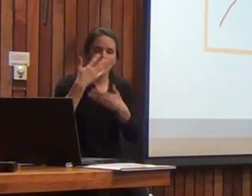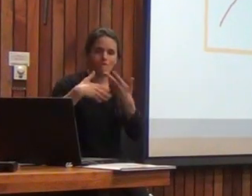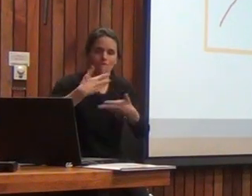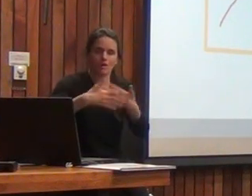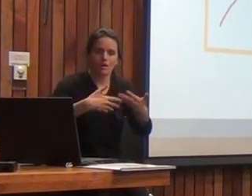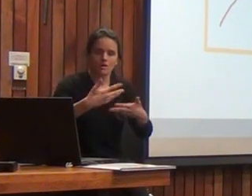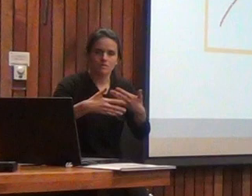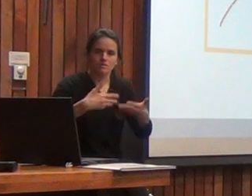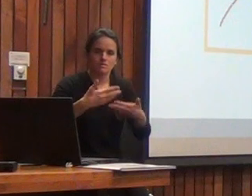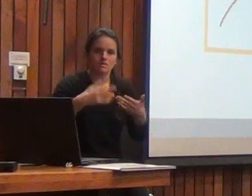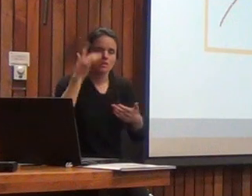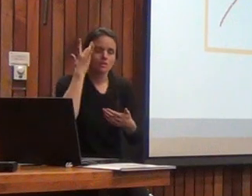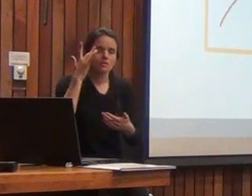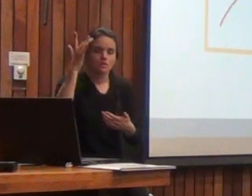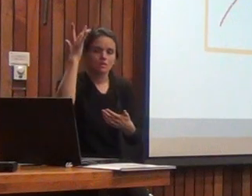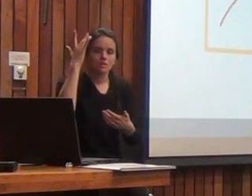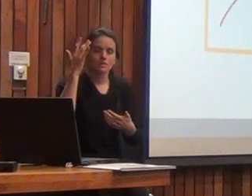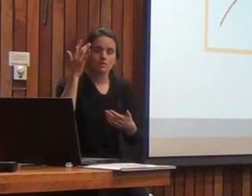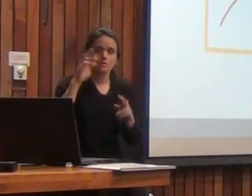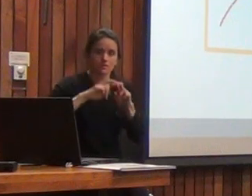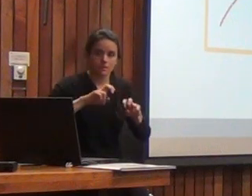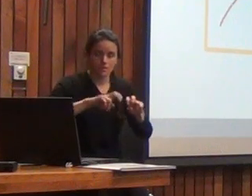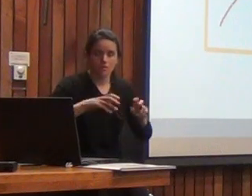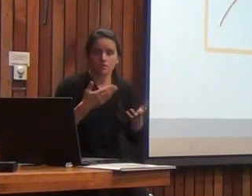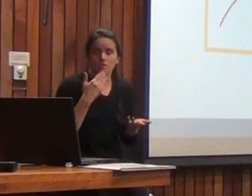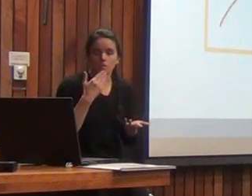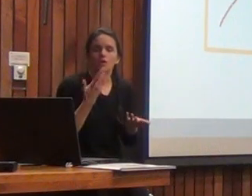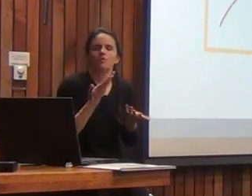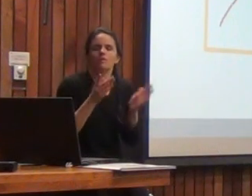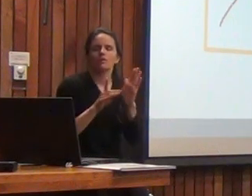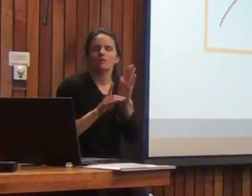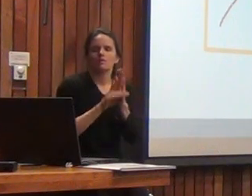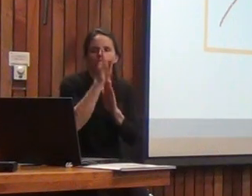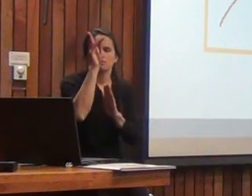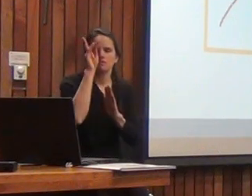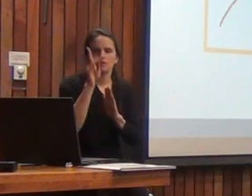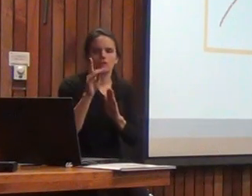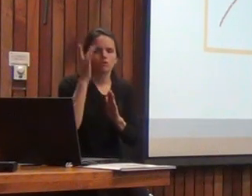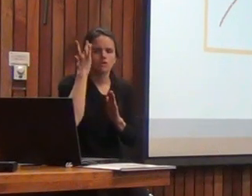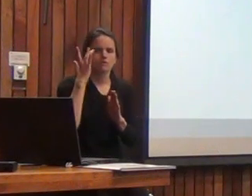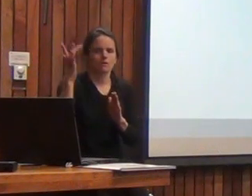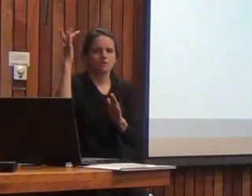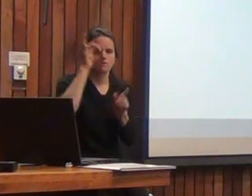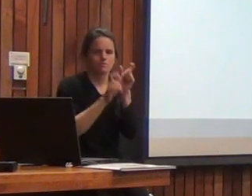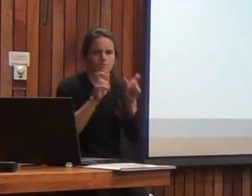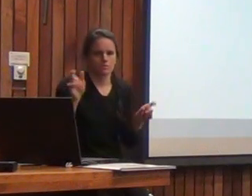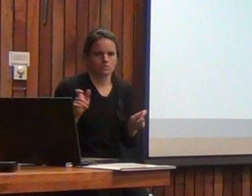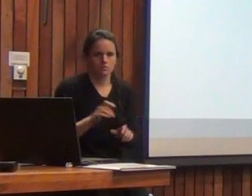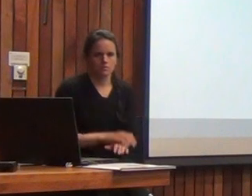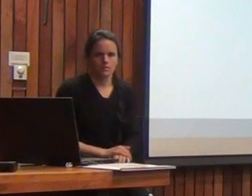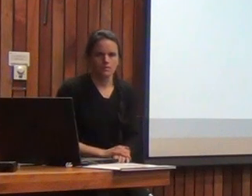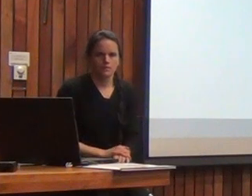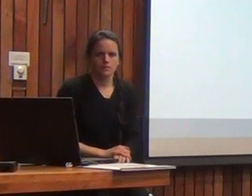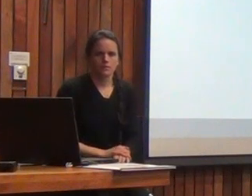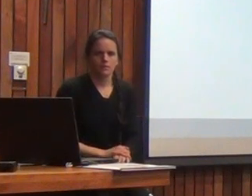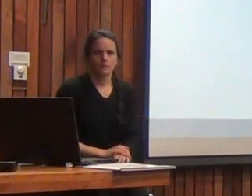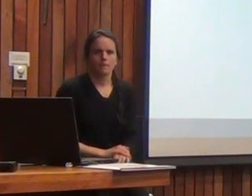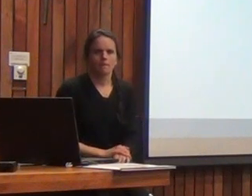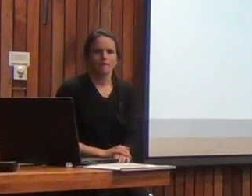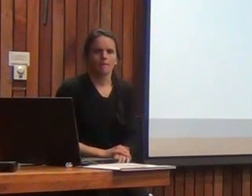también en cognición han demostrado que se desarrolla la cognición en el ser humano en definitiva